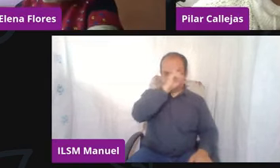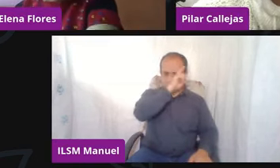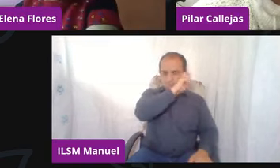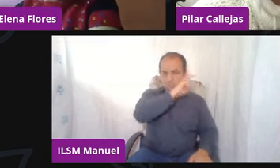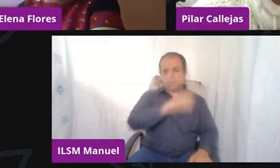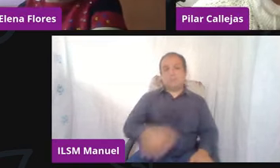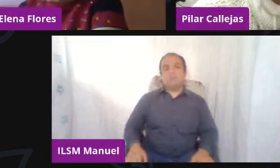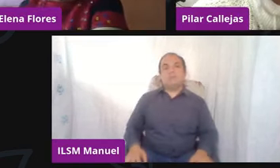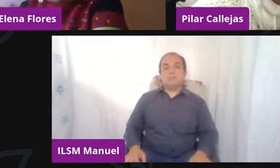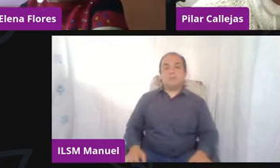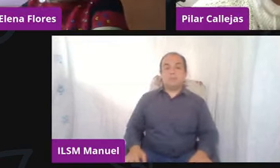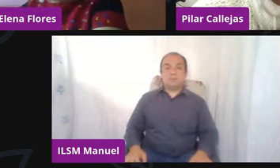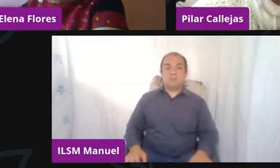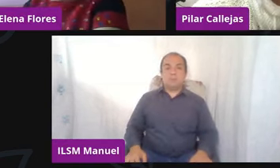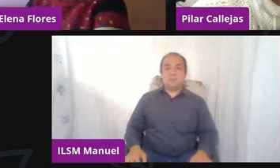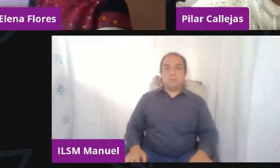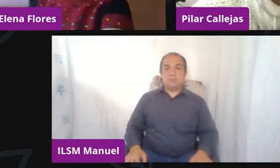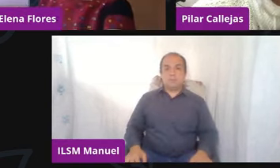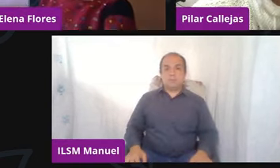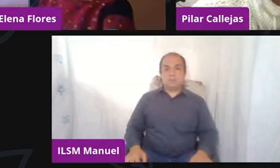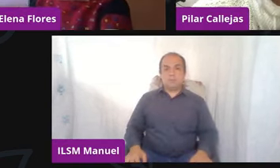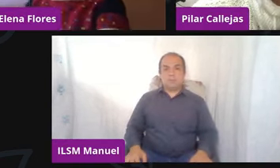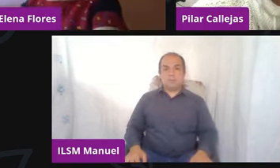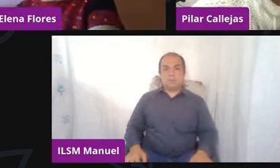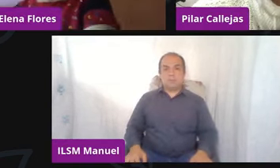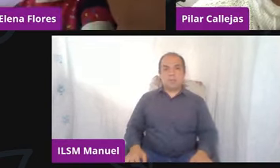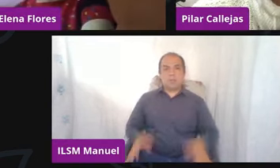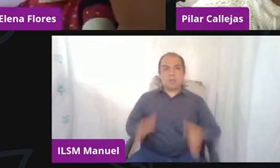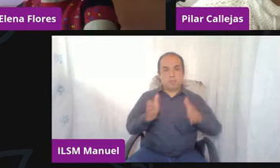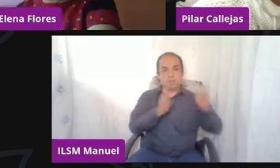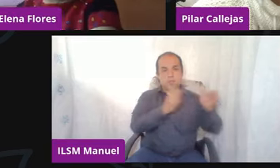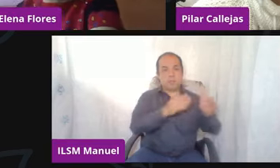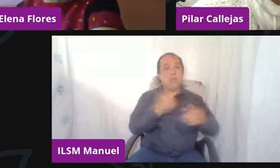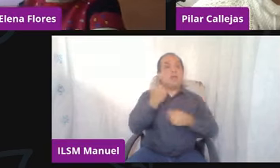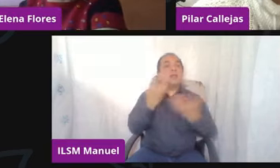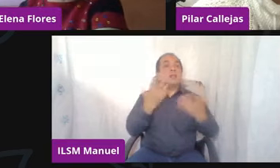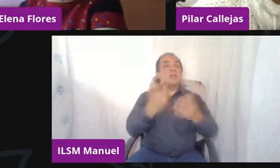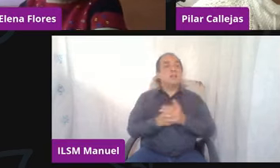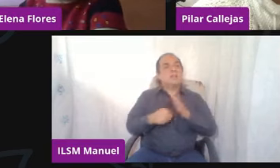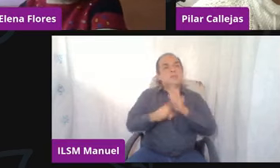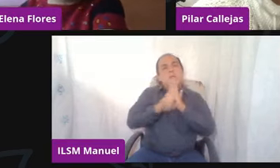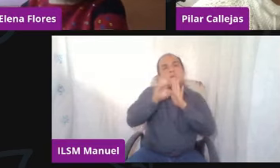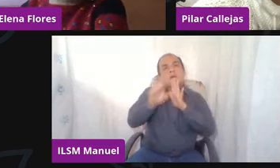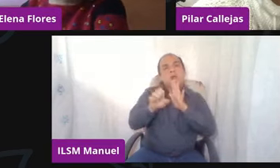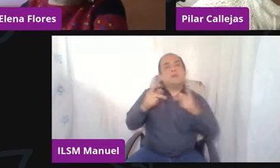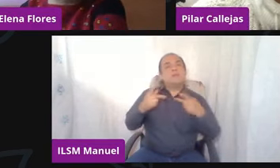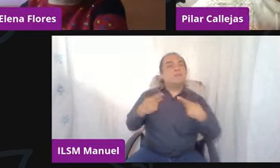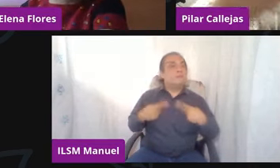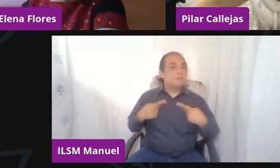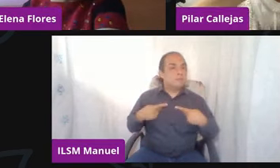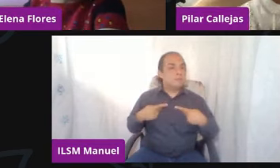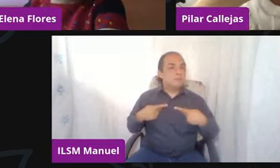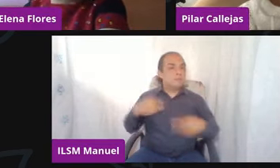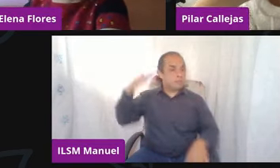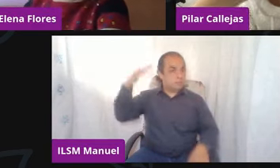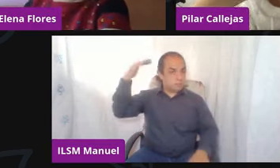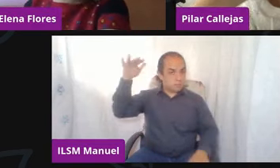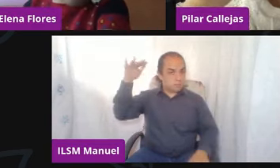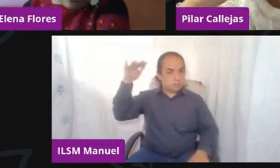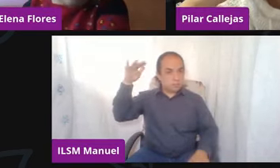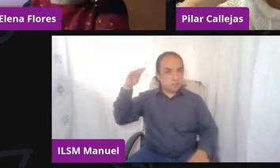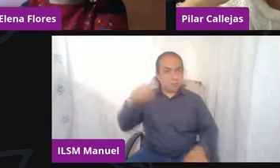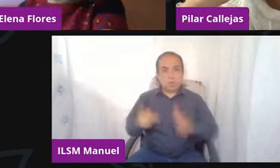complejos. Doctora, ¿qué hacer en el caso dado de las personas adultas que se